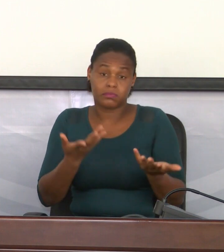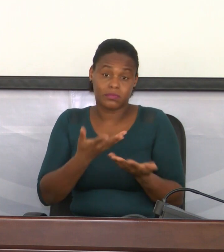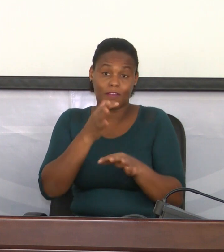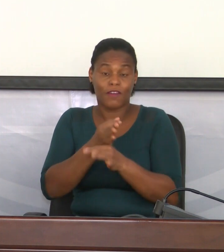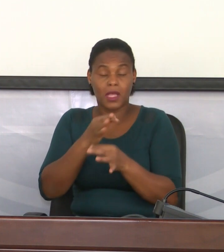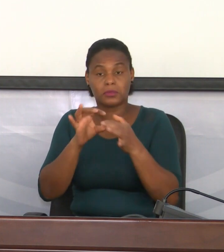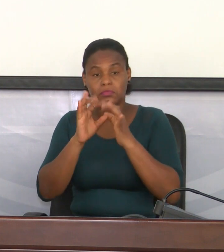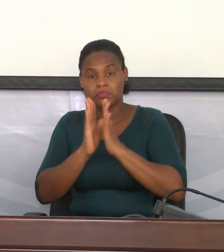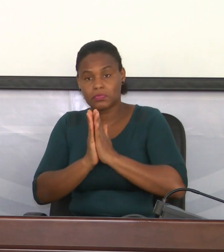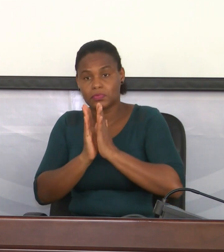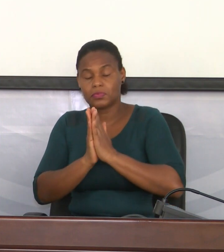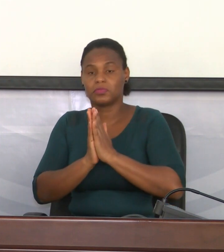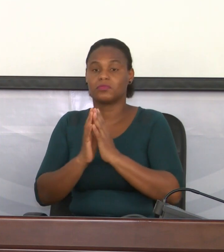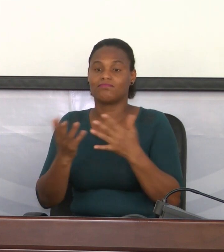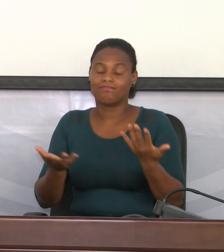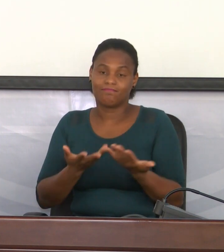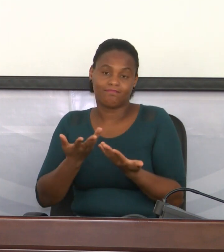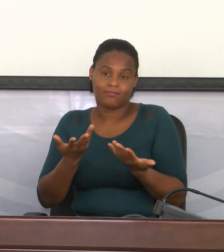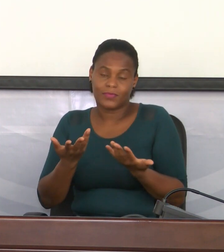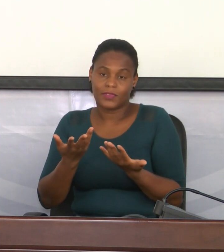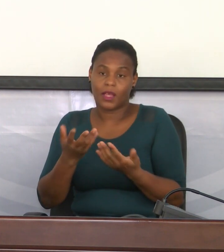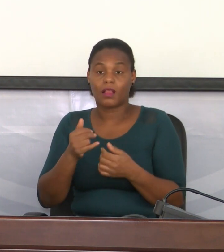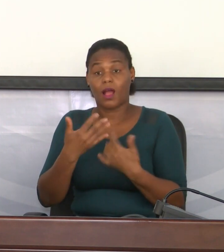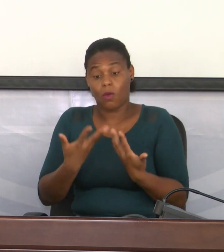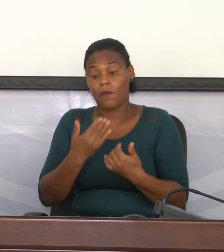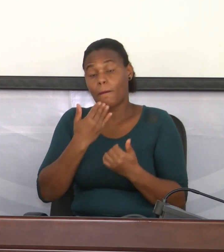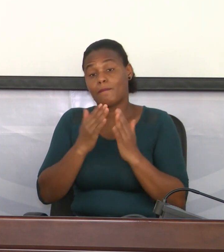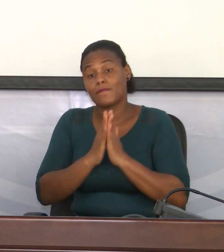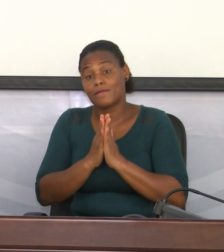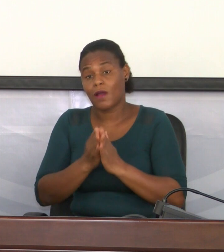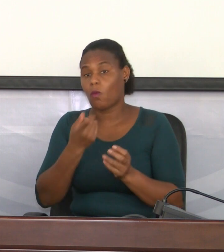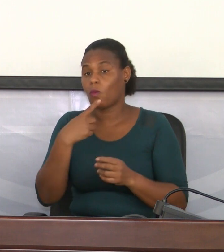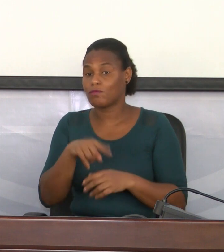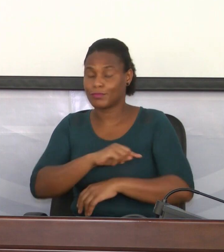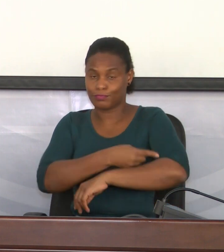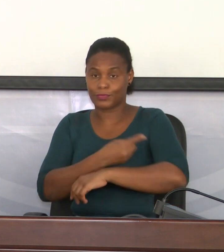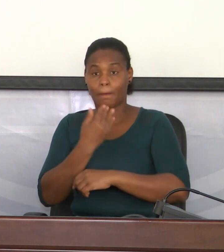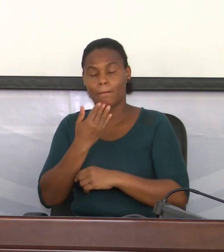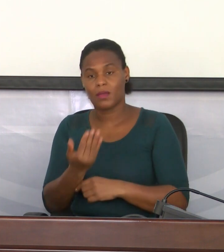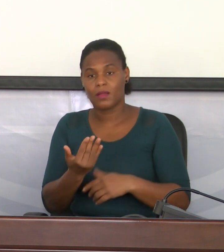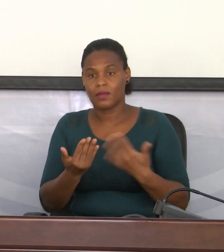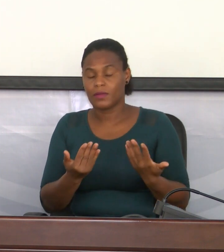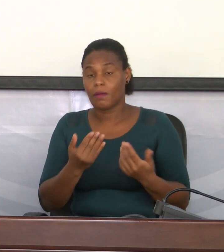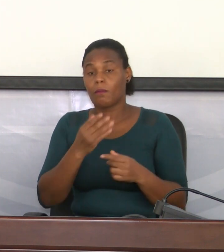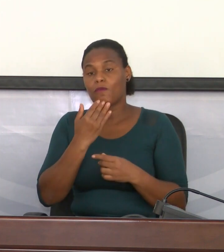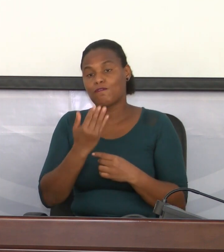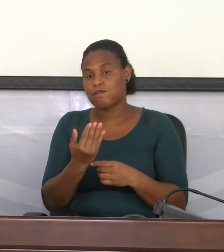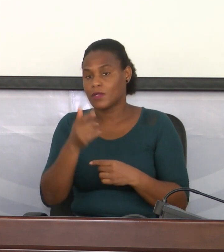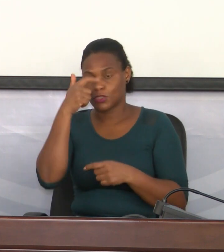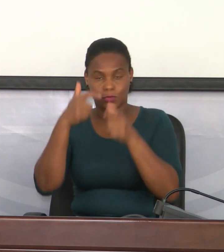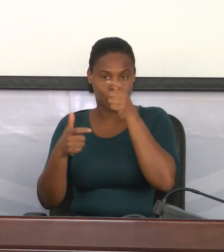religiosas e tradicionais e o apelo, eu reforço, o apelo, portanto, que as pessoas